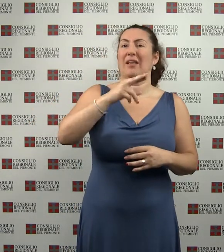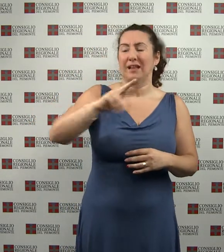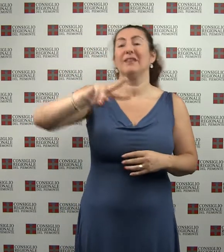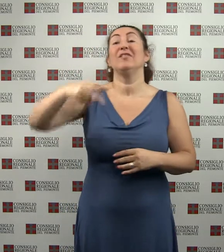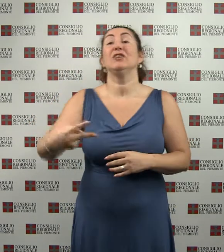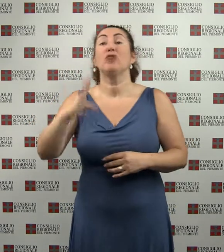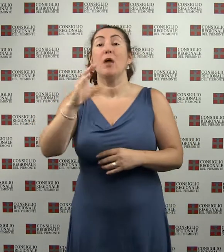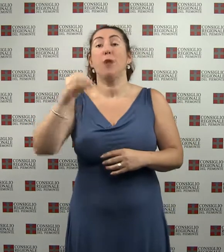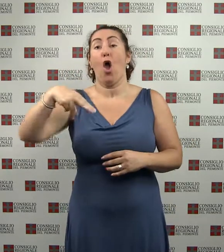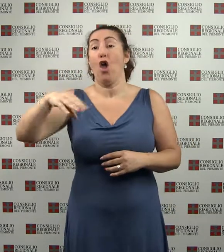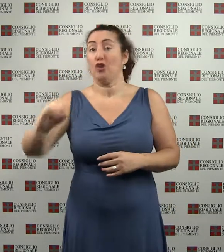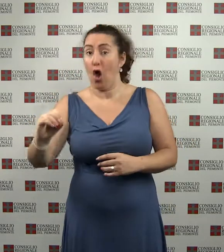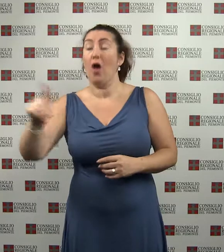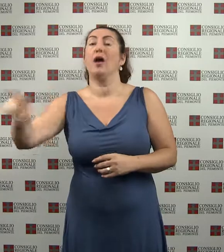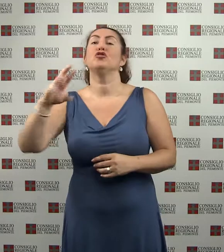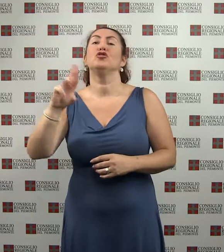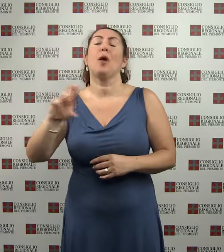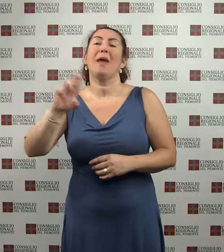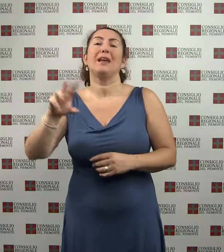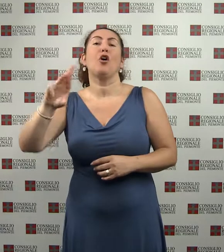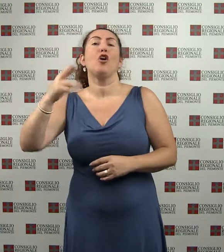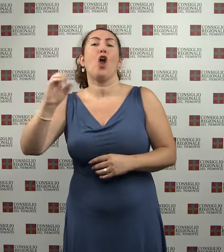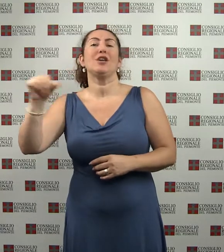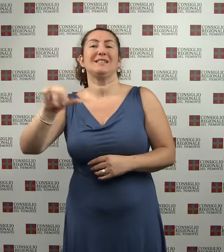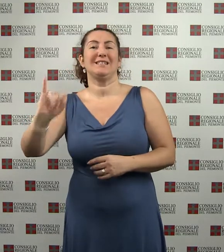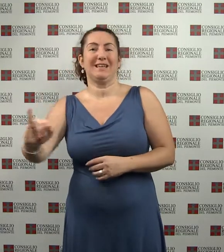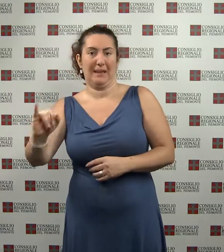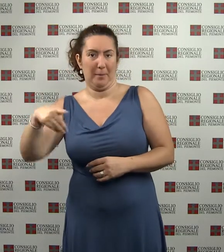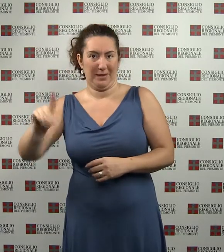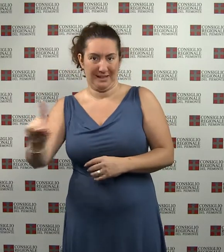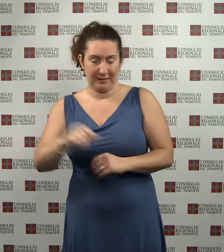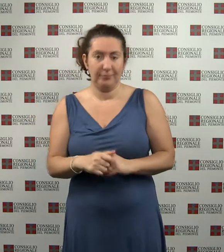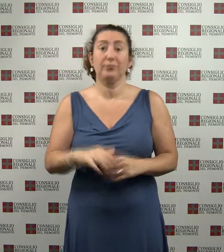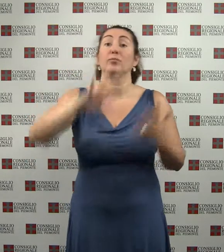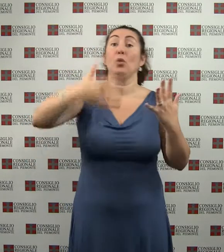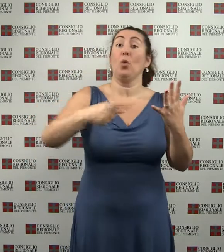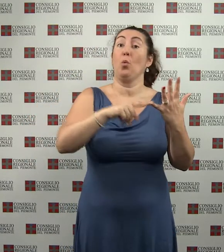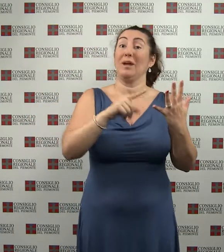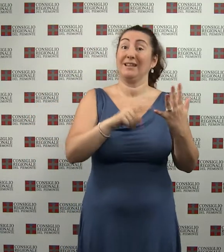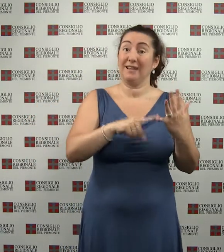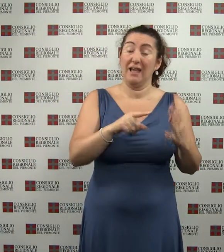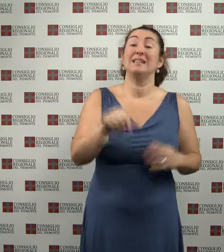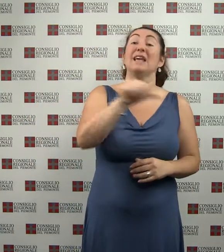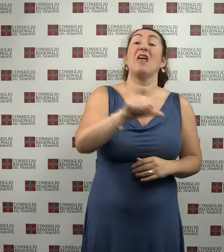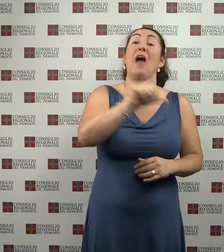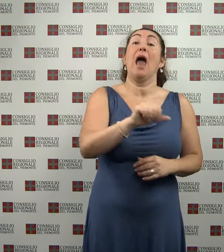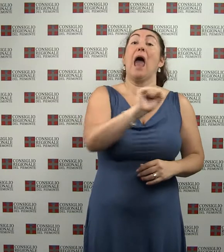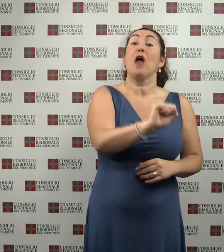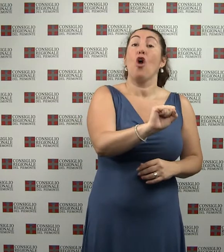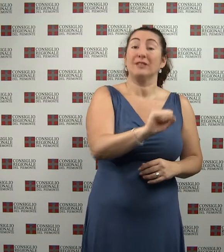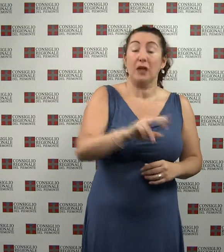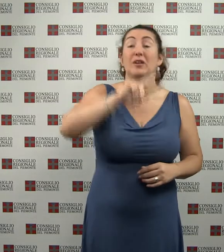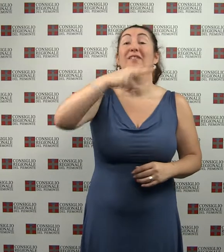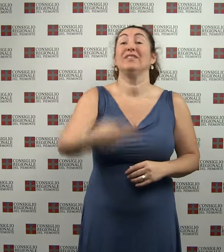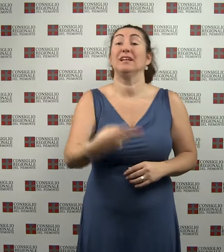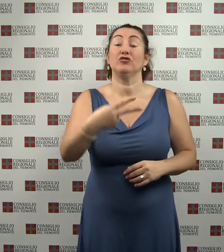Domenico Rossi, PD. Quinta, Ambiente, Presidente Silvana Cossato, Partito Democratico, Vice Valtero Tria,